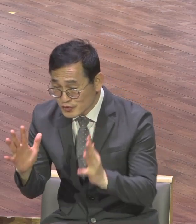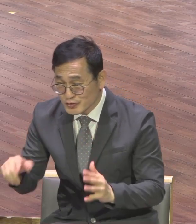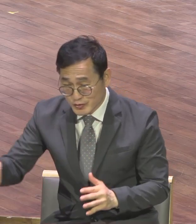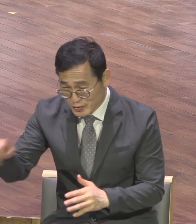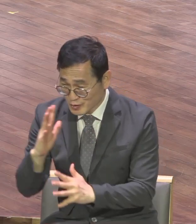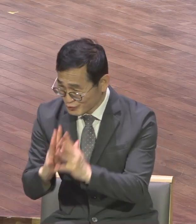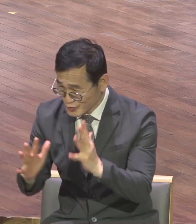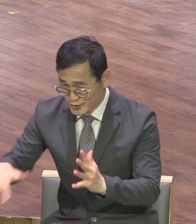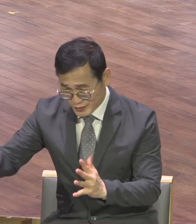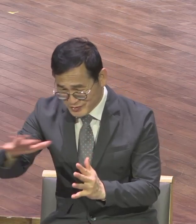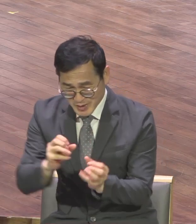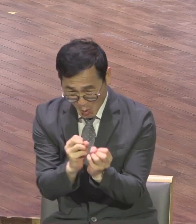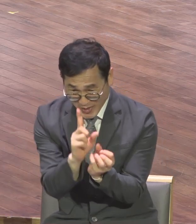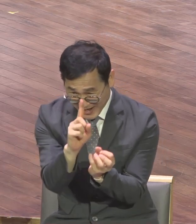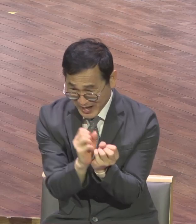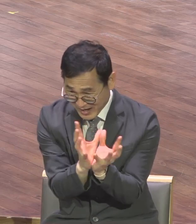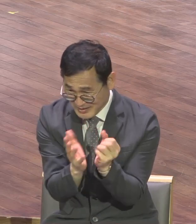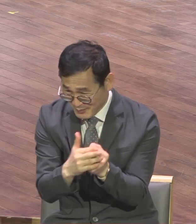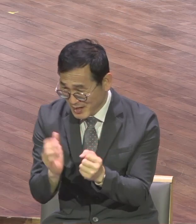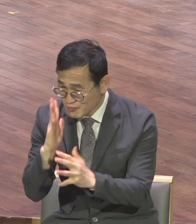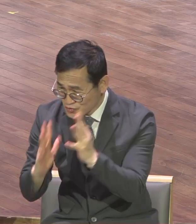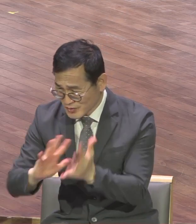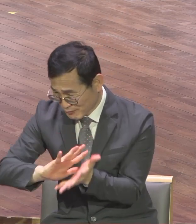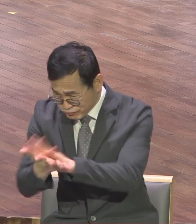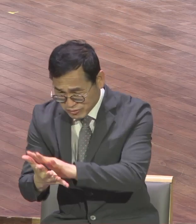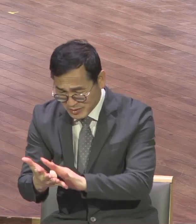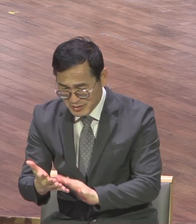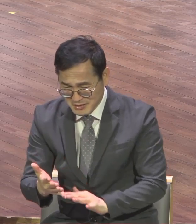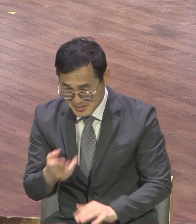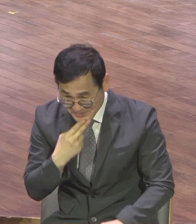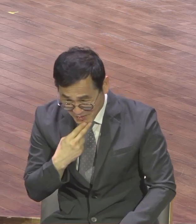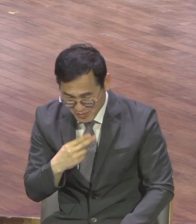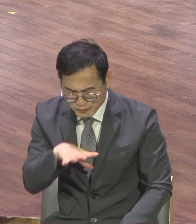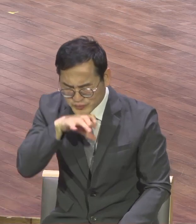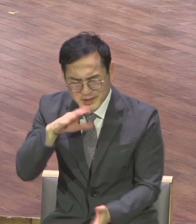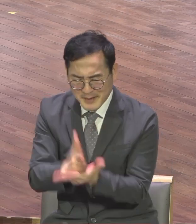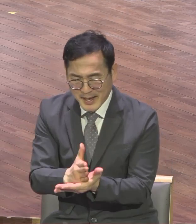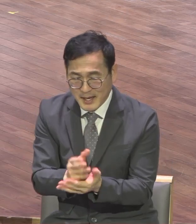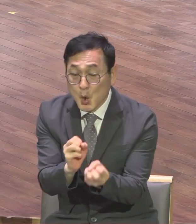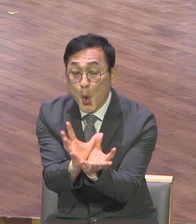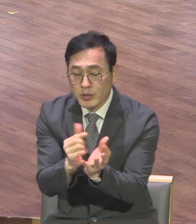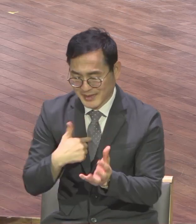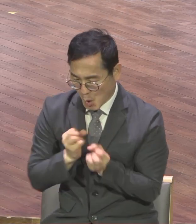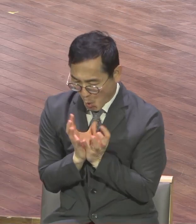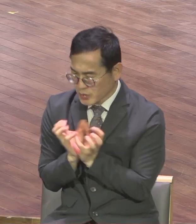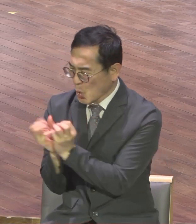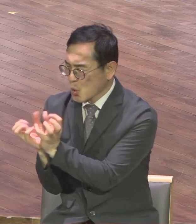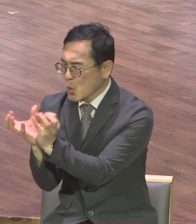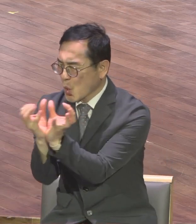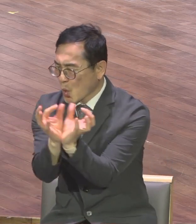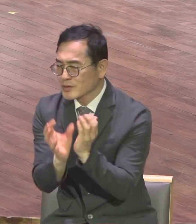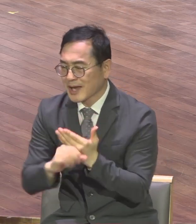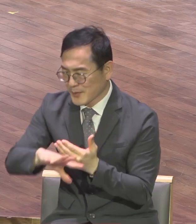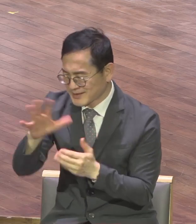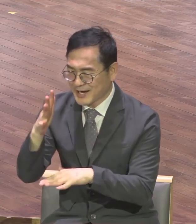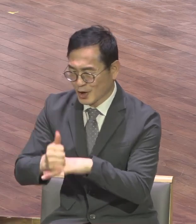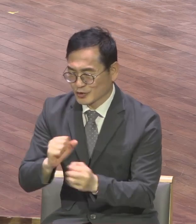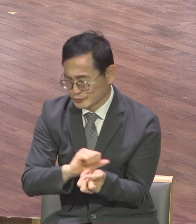꽃밭이 되는 것 아니겠느냐 나 하나 물들어 산이 달라지겠냐고 말하지 말아라 내가 물들고